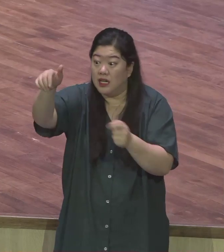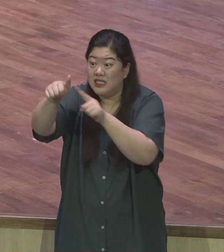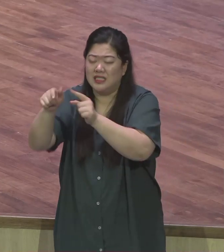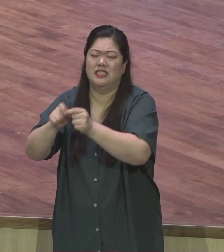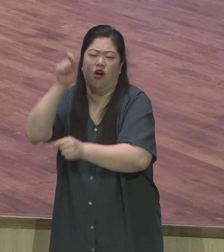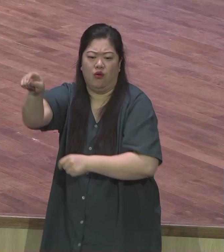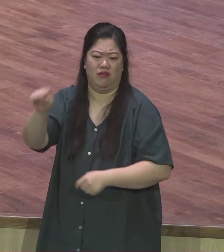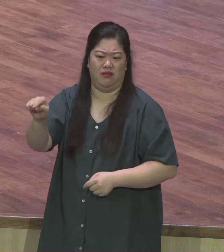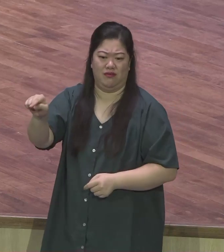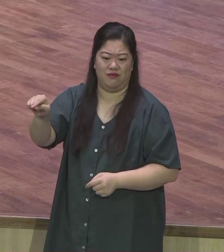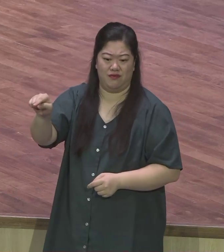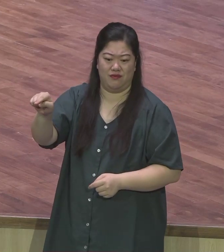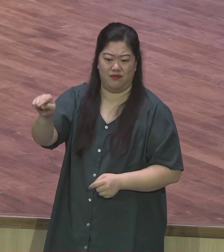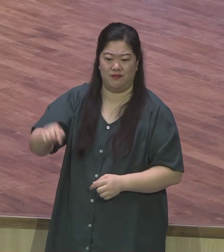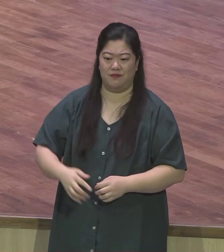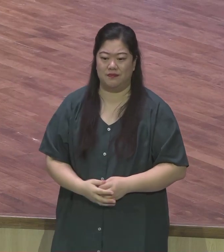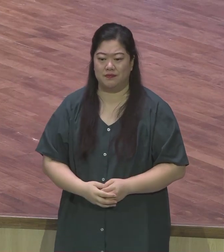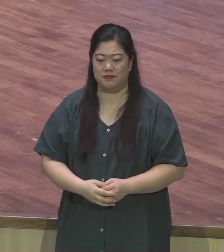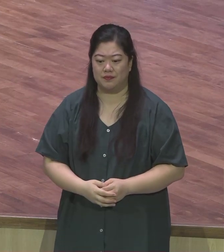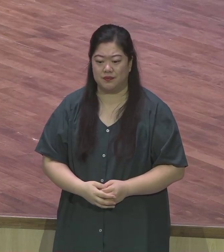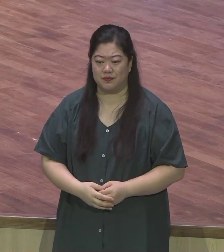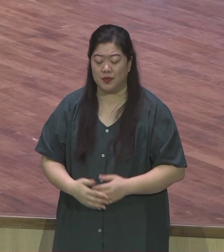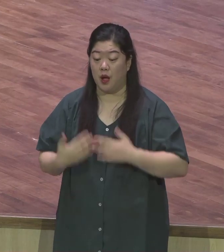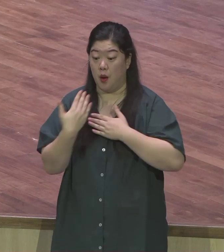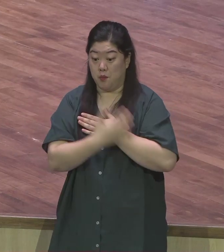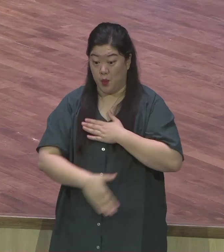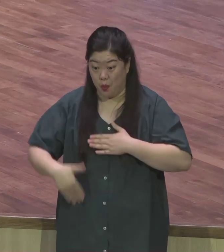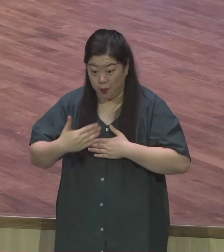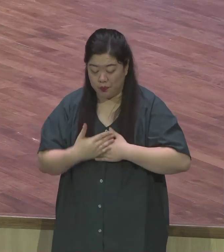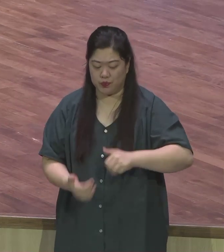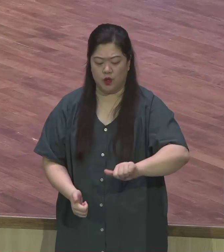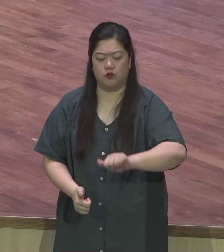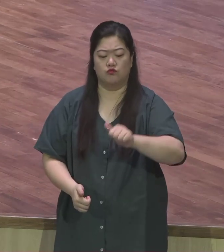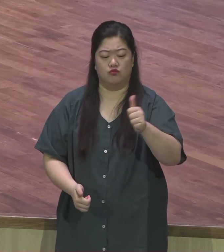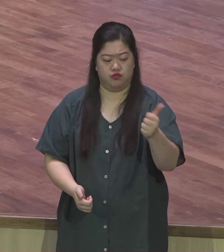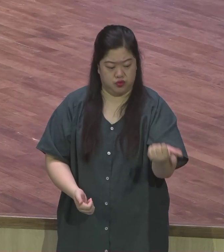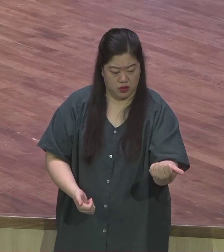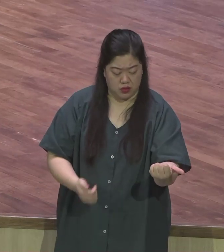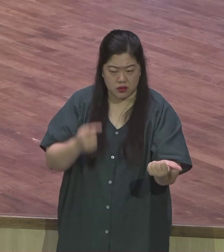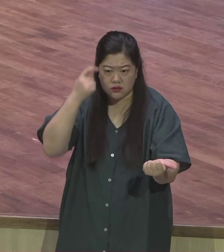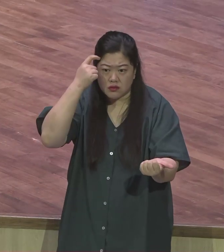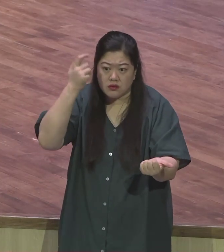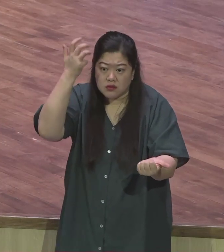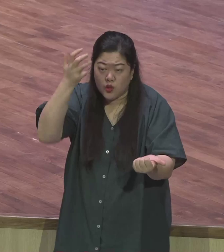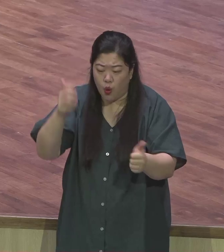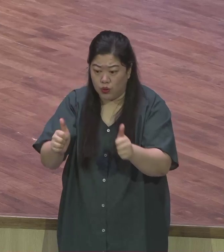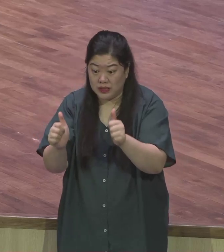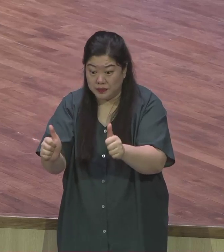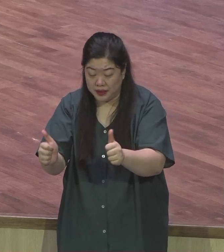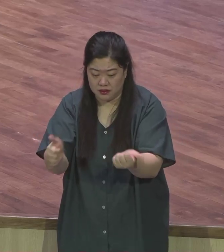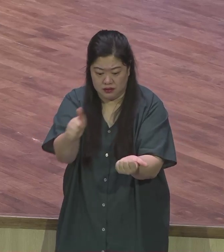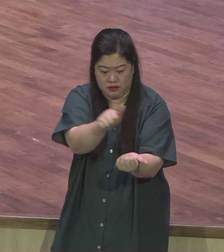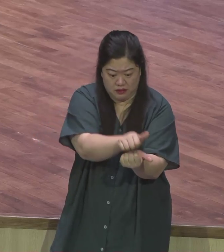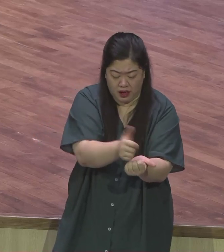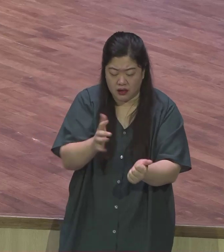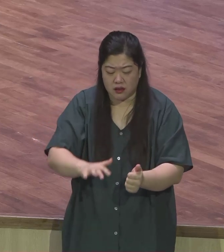걸쳐서 왜 육신의 죽음과 영혼의 심판을 이야기하면서 왜 예수님께서 사람을 두려워하지 마